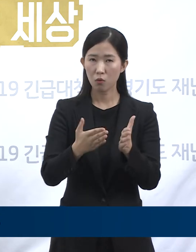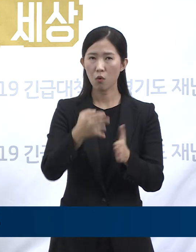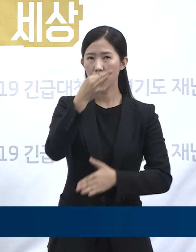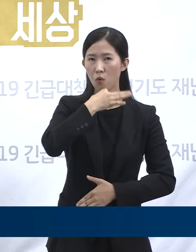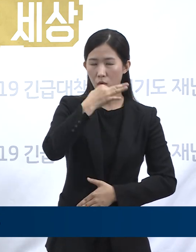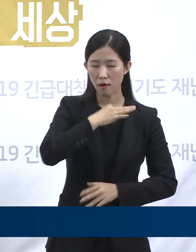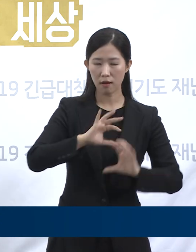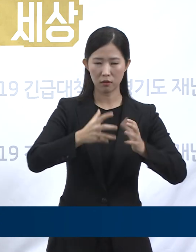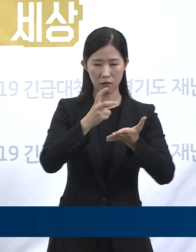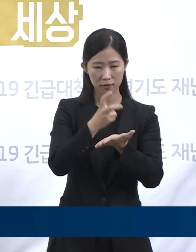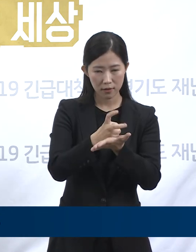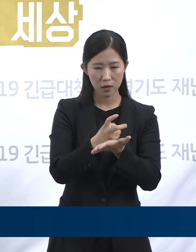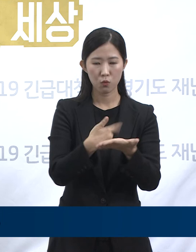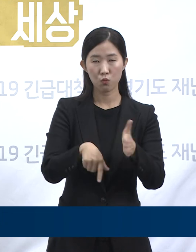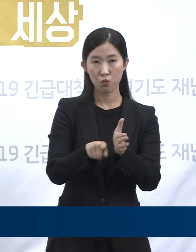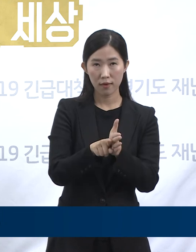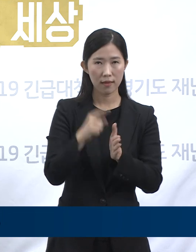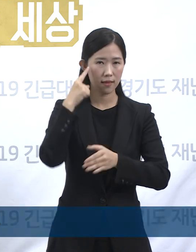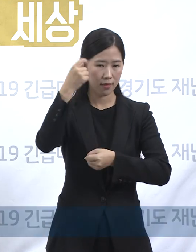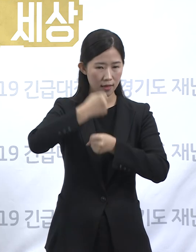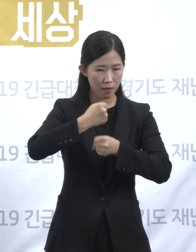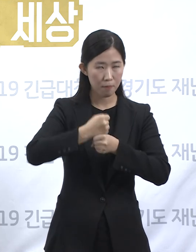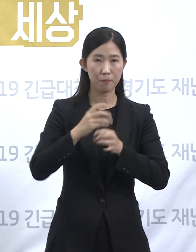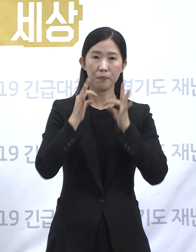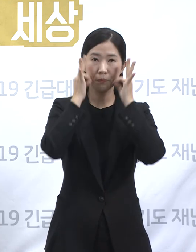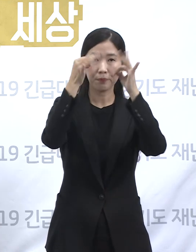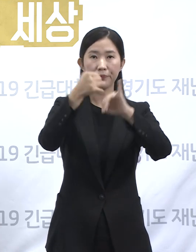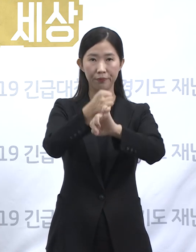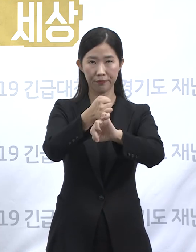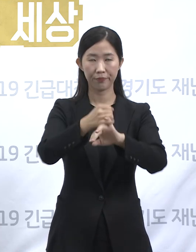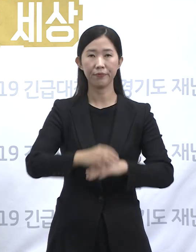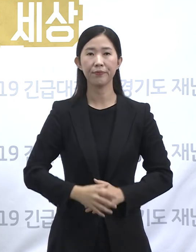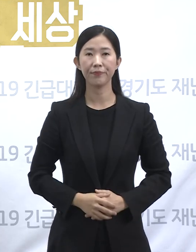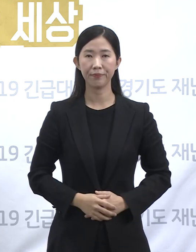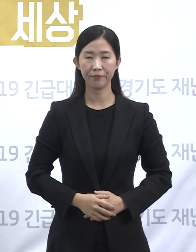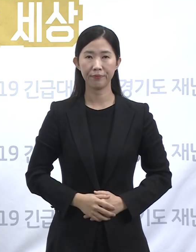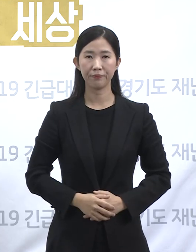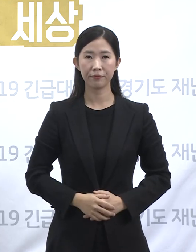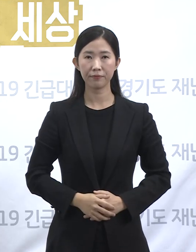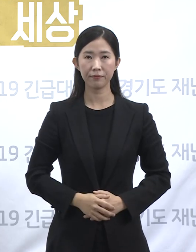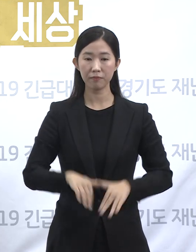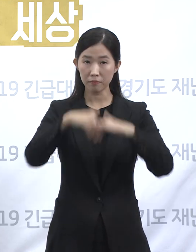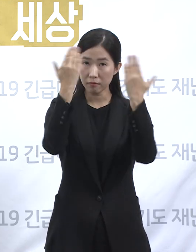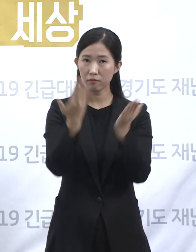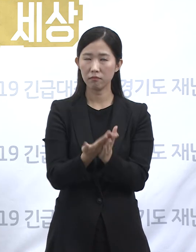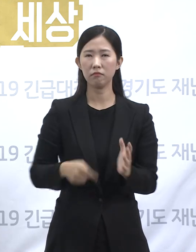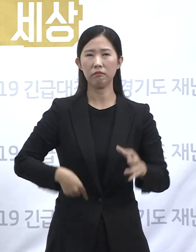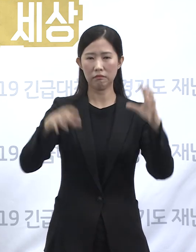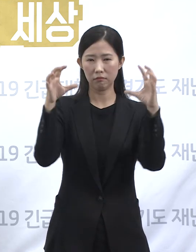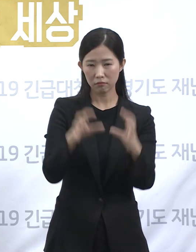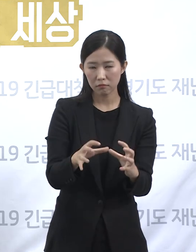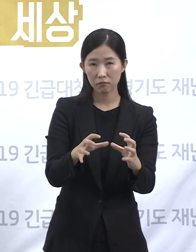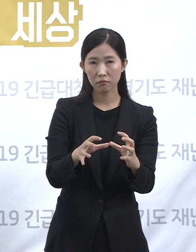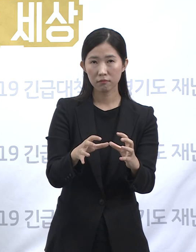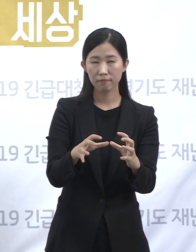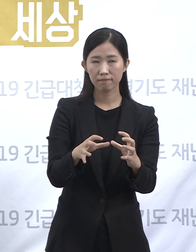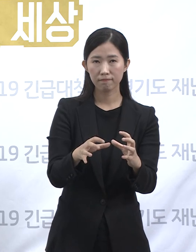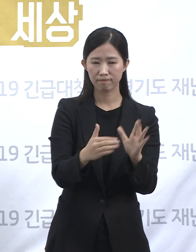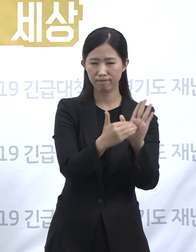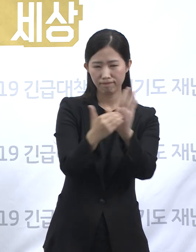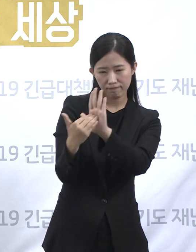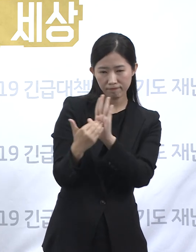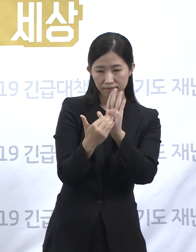효율적인 정책을 개발하고 실행하도록 노력하겠습니다. 모두가 합심하여 최선의 방역 대책을